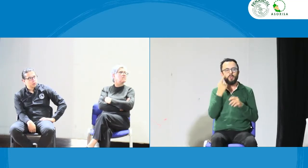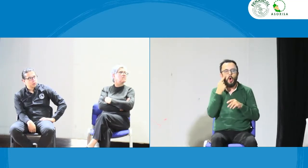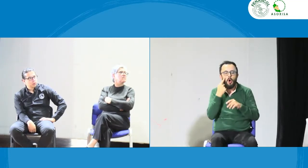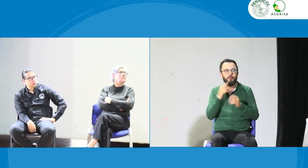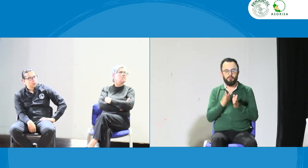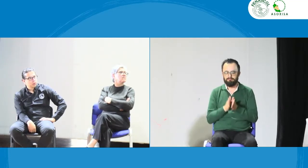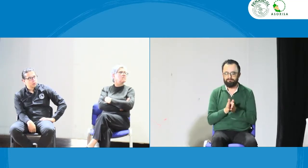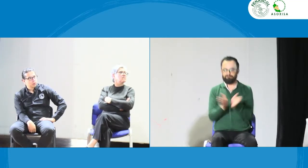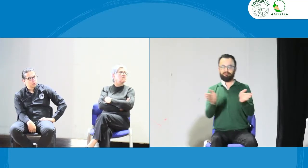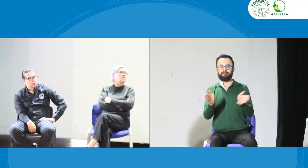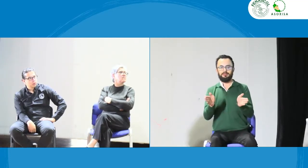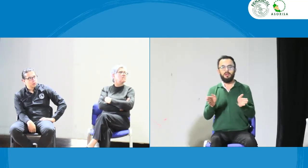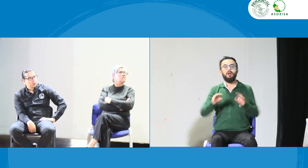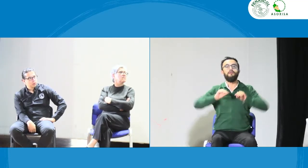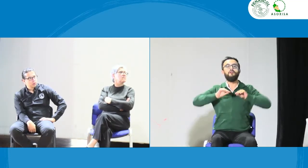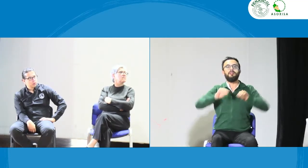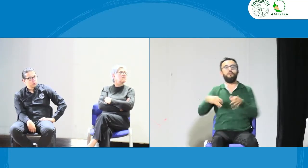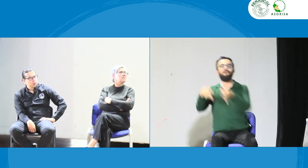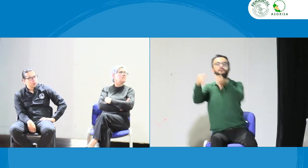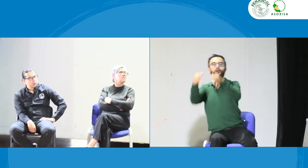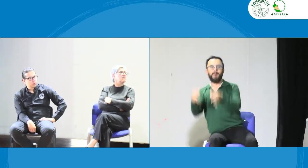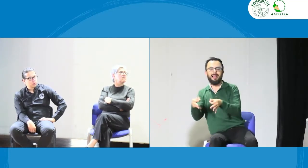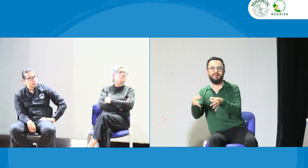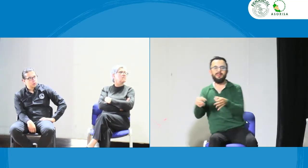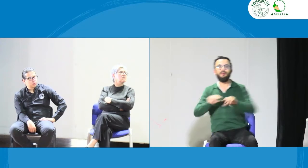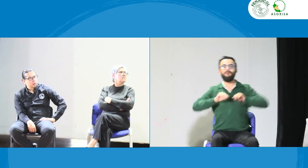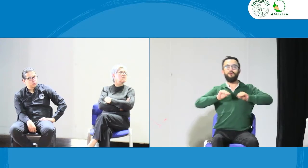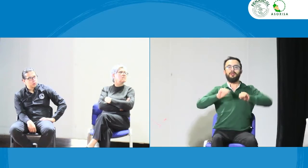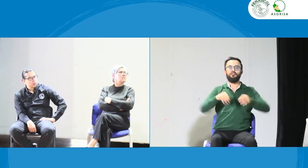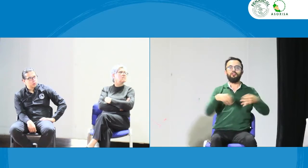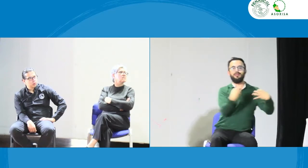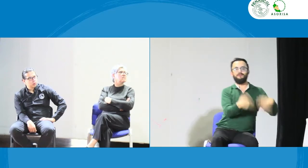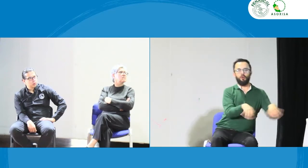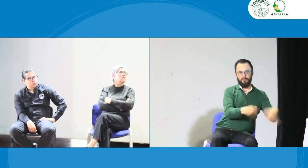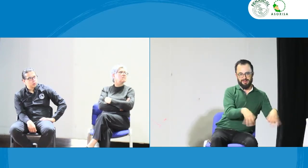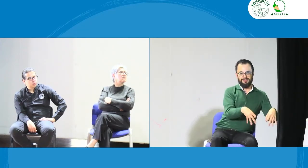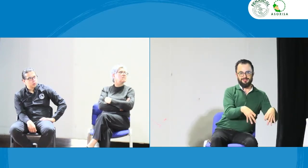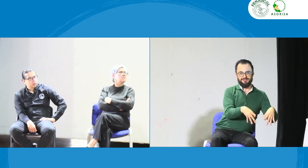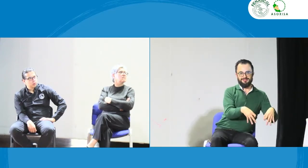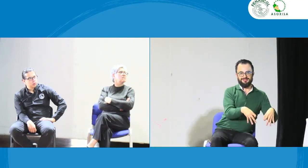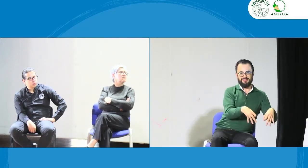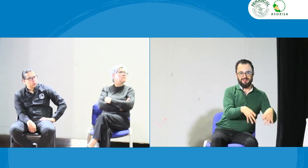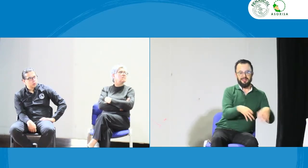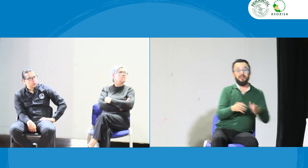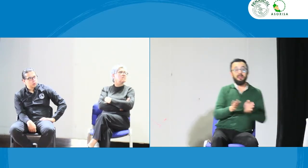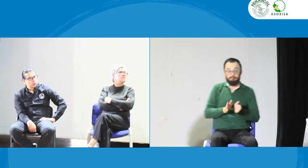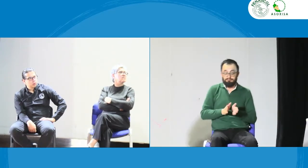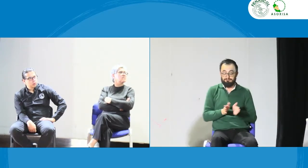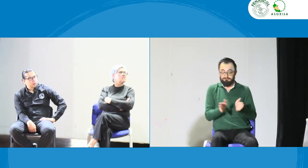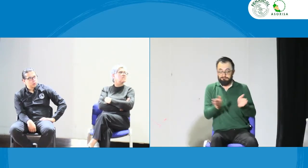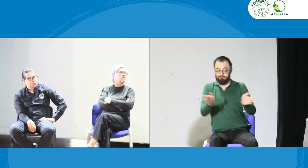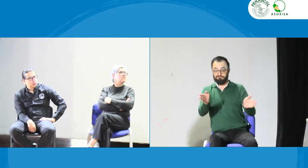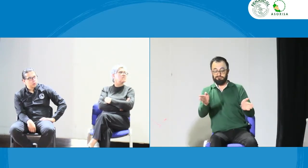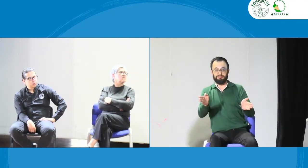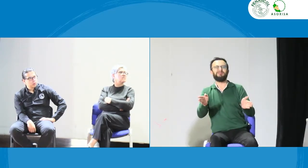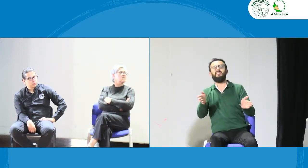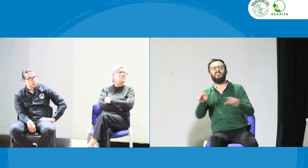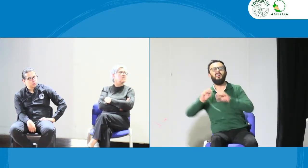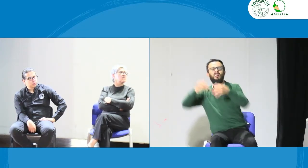Esta formación también debe ir en doble gría. Una formación formal, una formación informal.